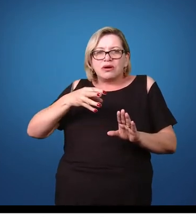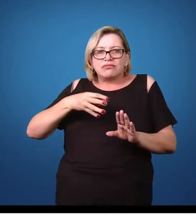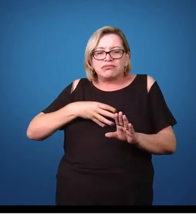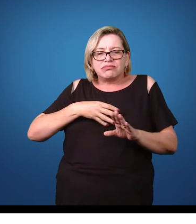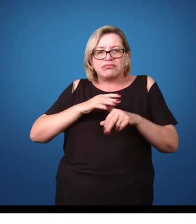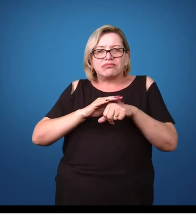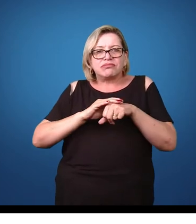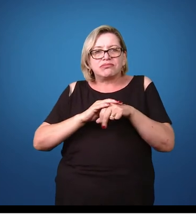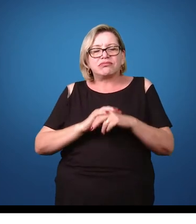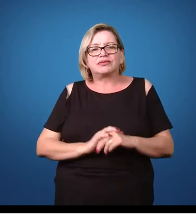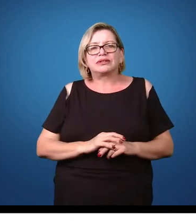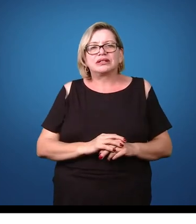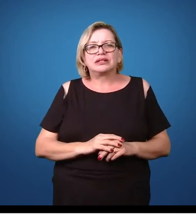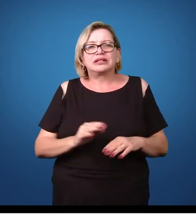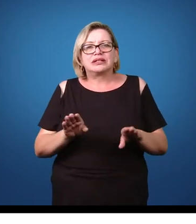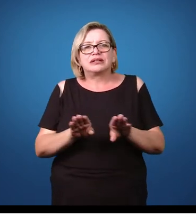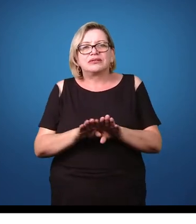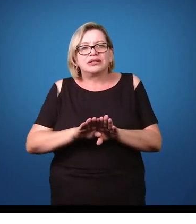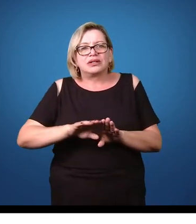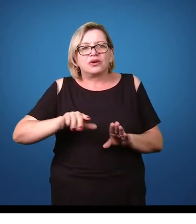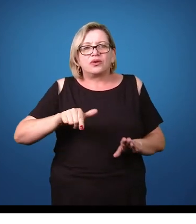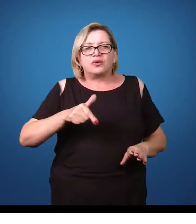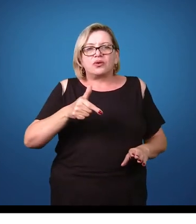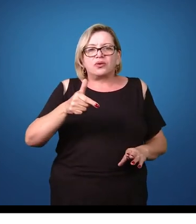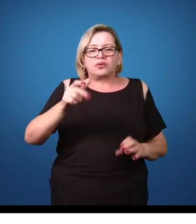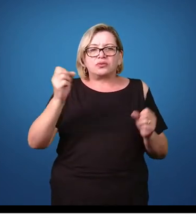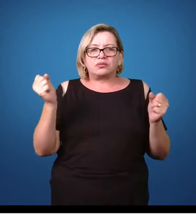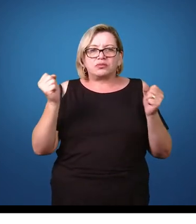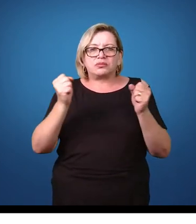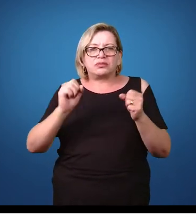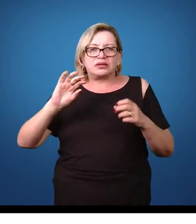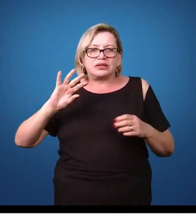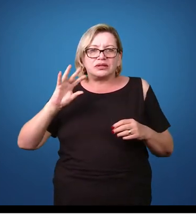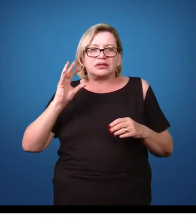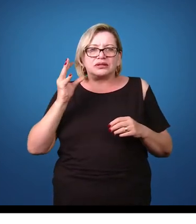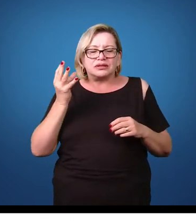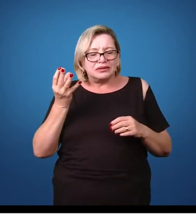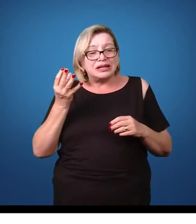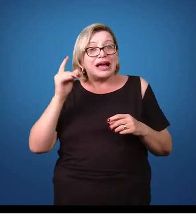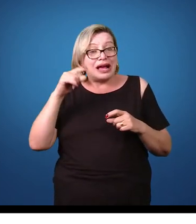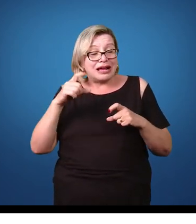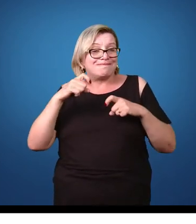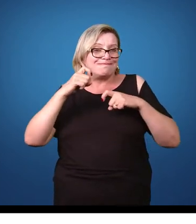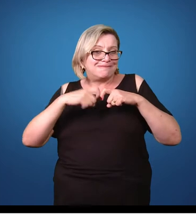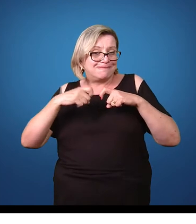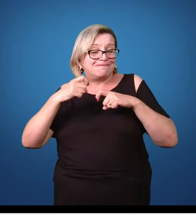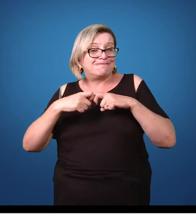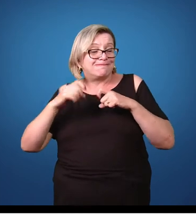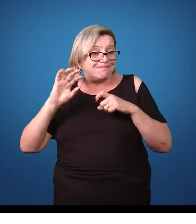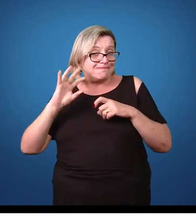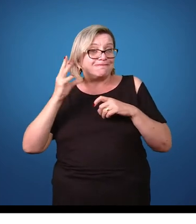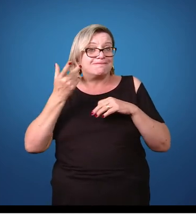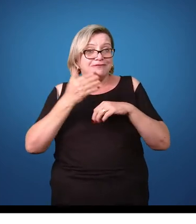esses tecidos. E uma outra forma que também pode ocorrer é pela via sexual.